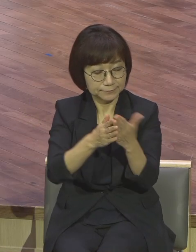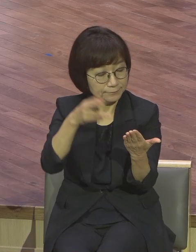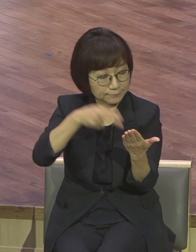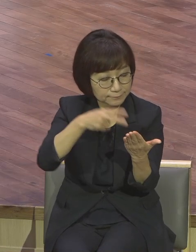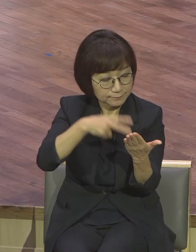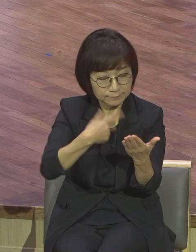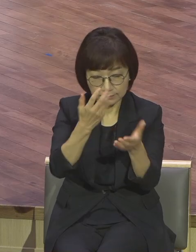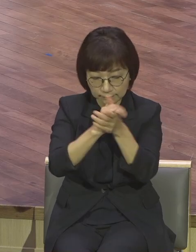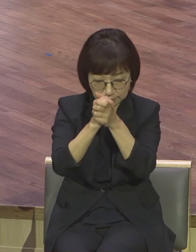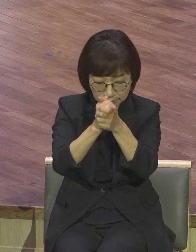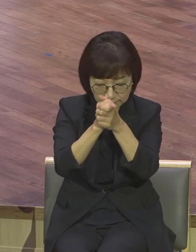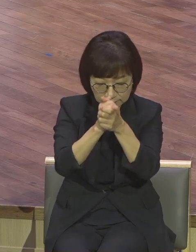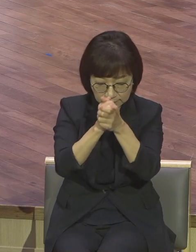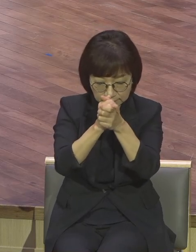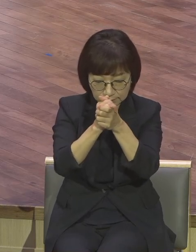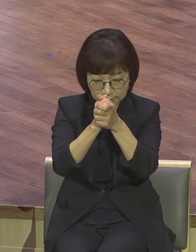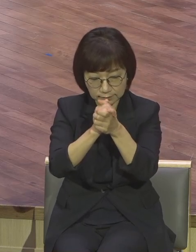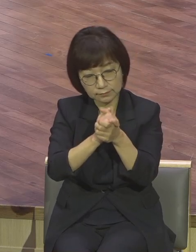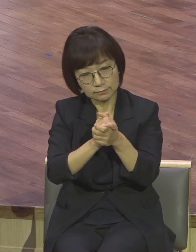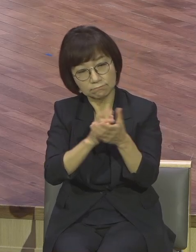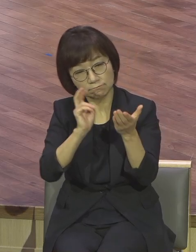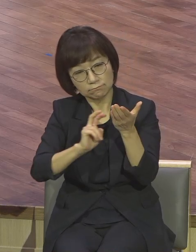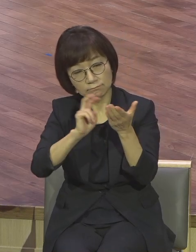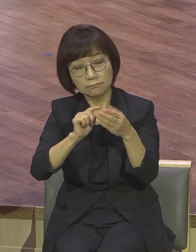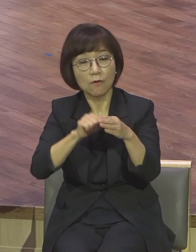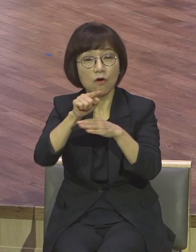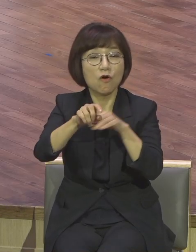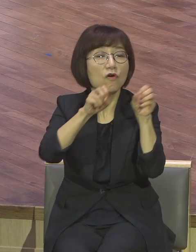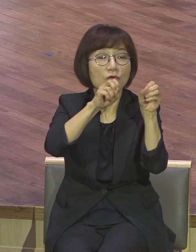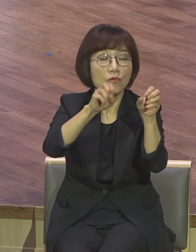찬양하고 전도하고 포럼하고 그것만 했어요